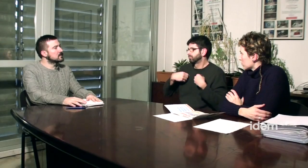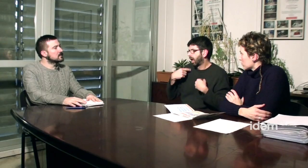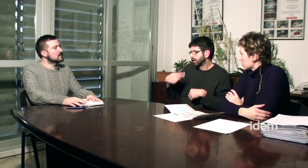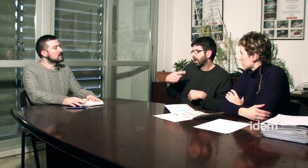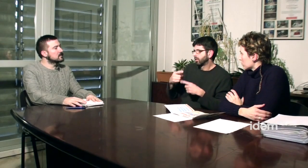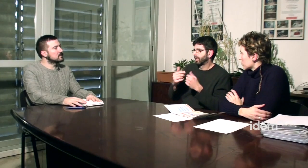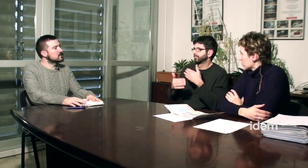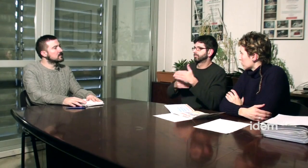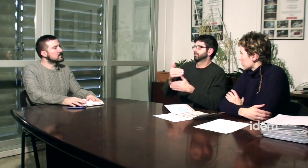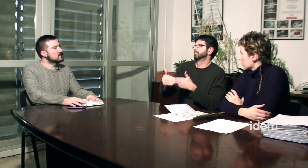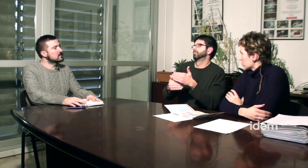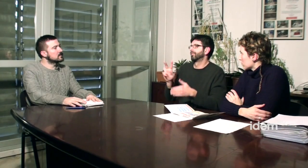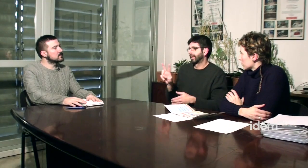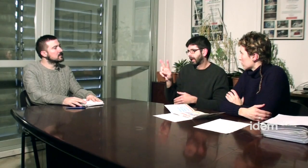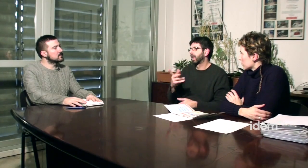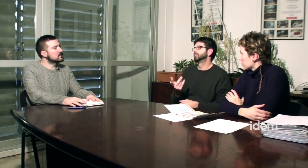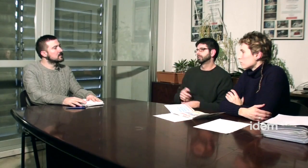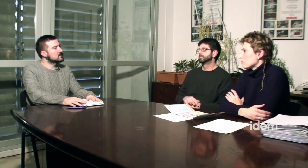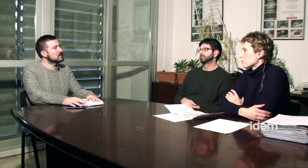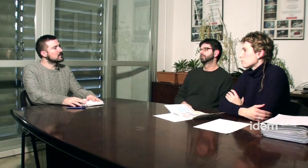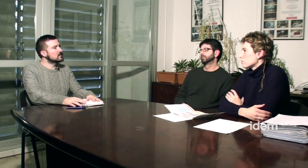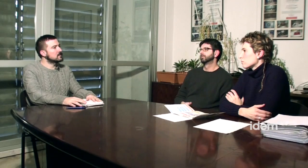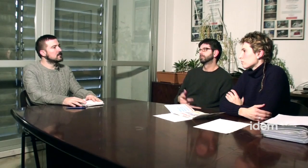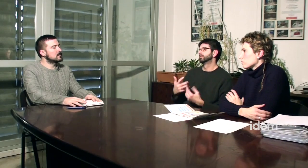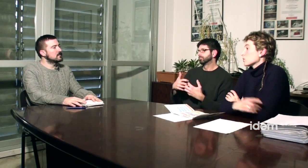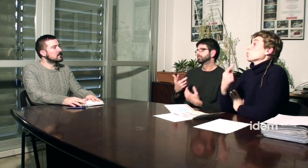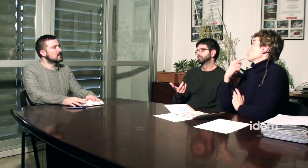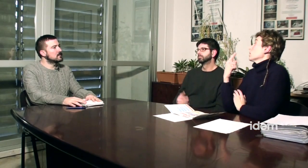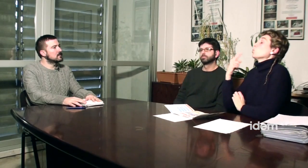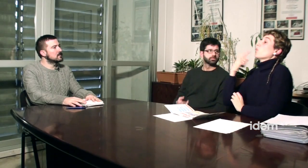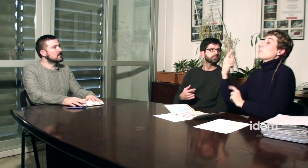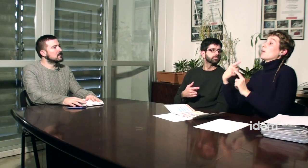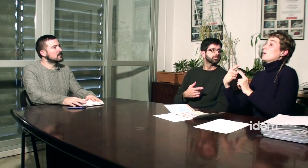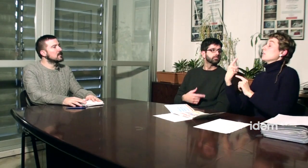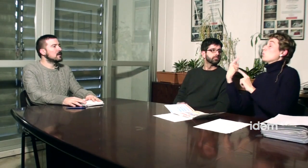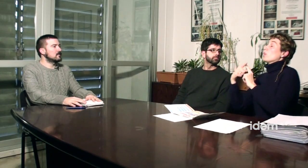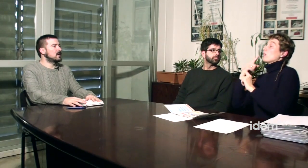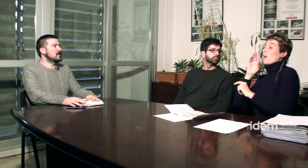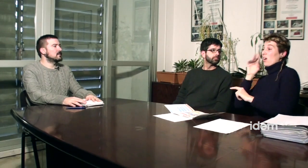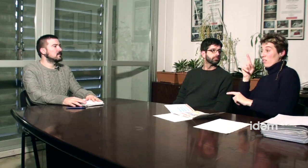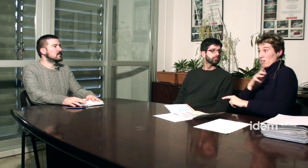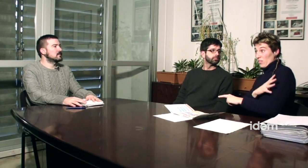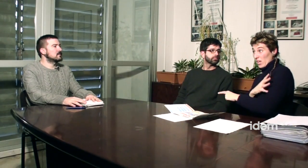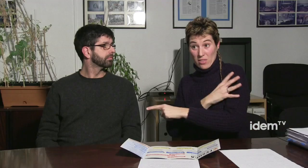intentar jo què sé que es faci o sigui treballar amb les quatre comissions permet això